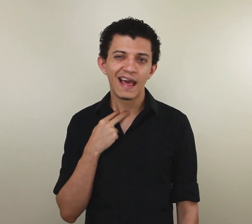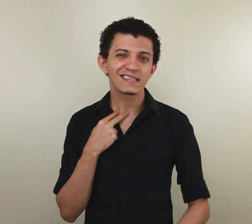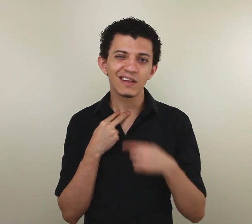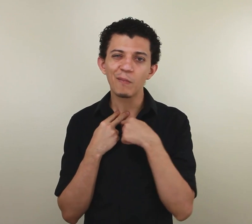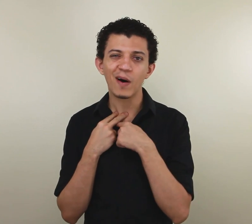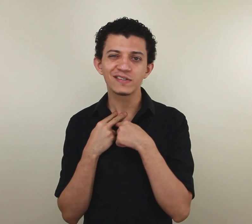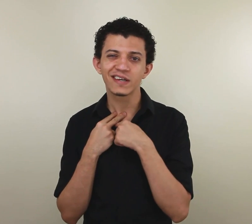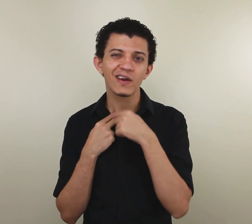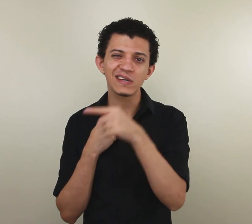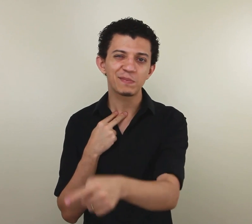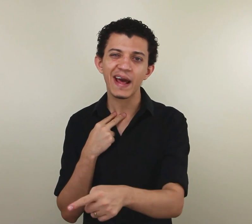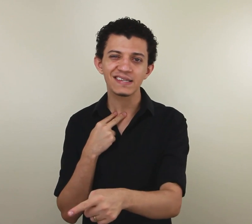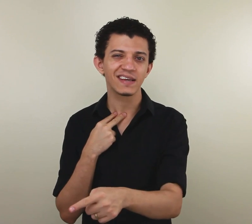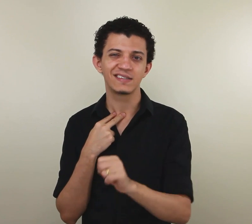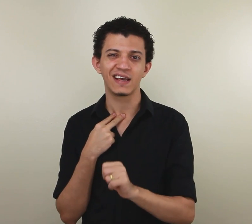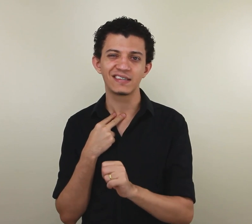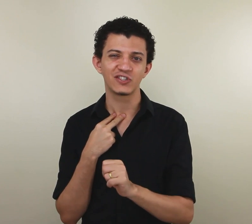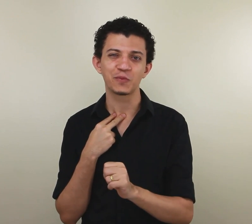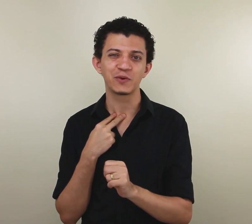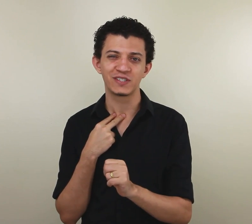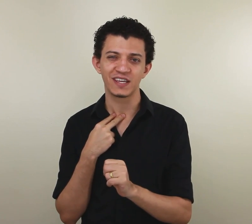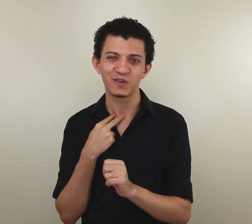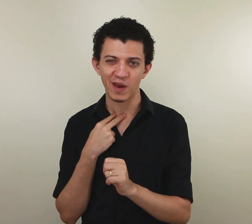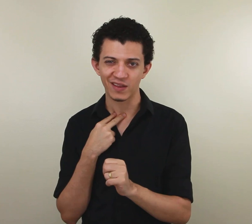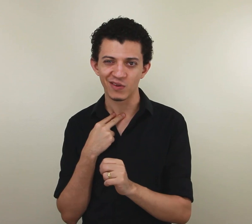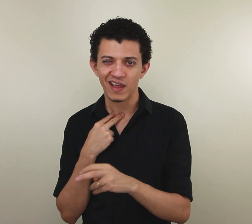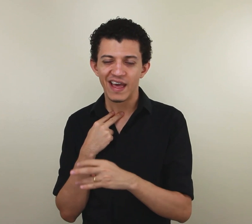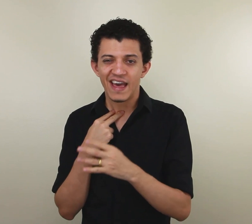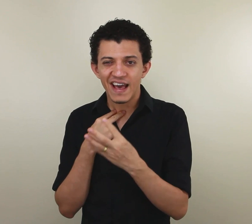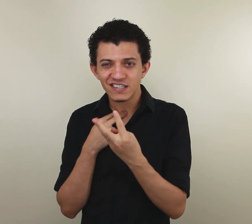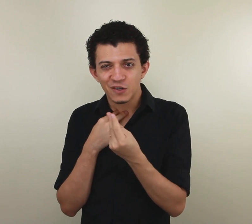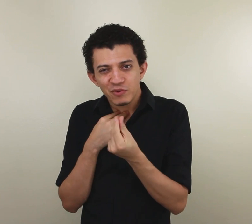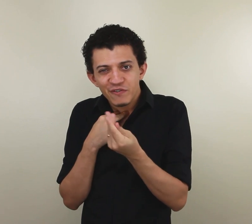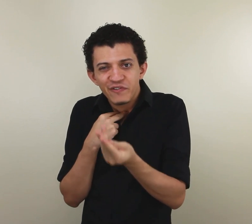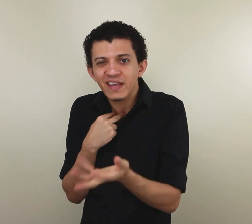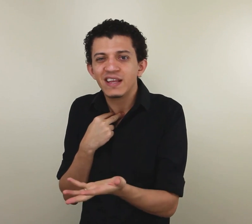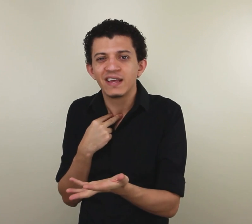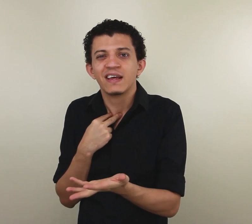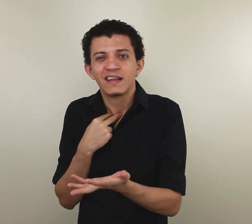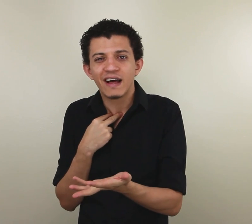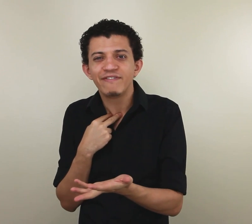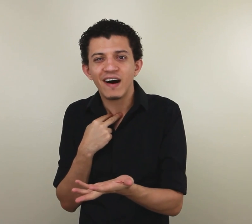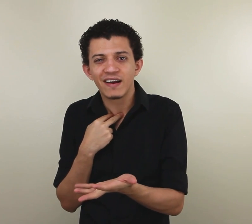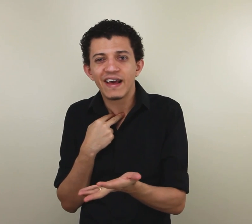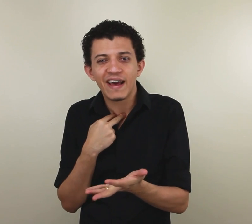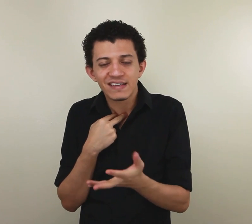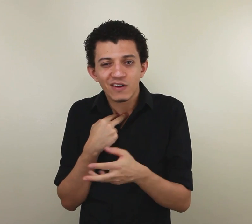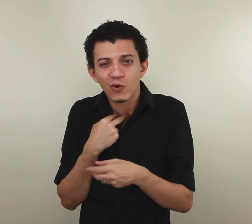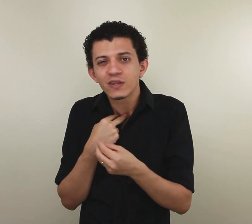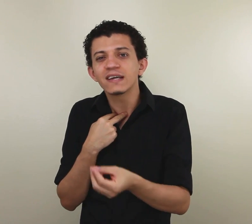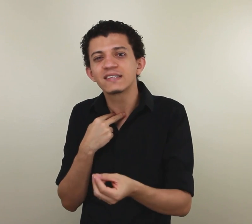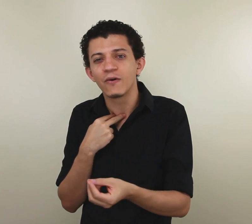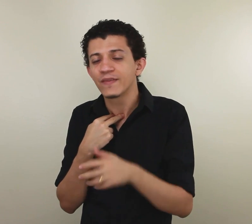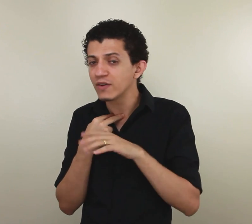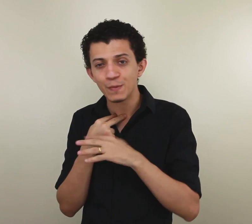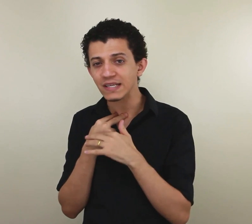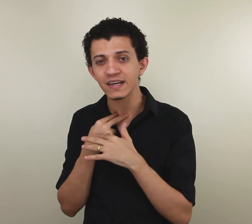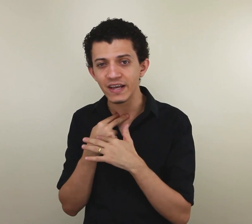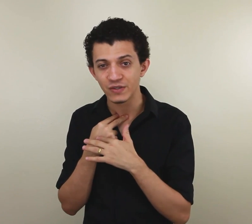Esse não pode aqui não expressa esse tipo de sentimento. Esse tipo de feeling da fala. Essa conotação. Não expressa isso.